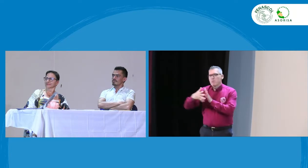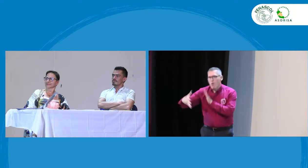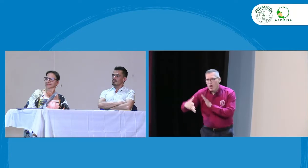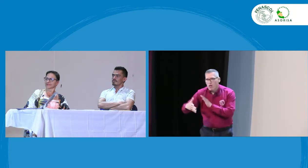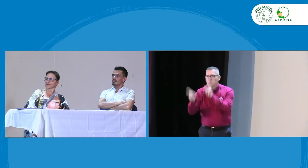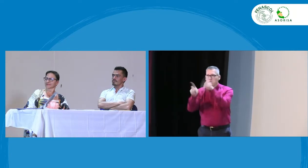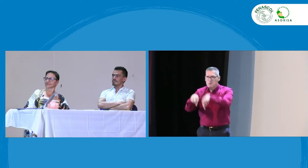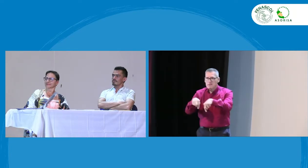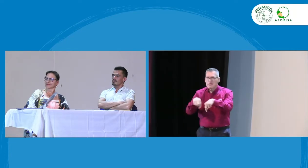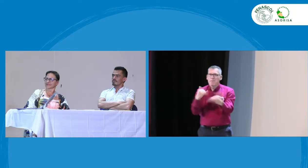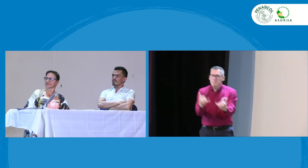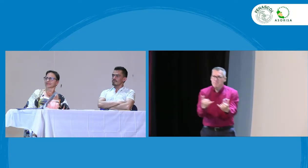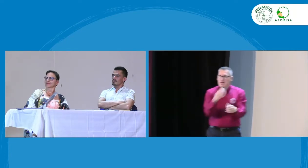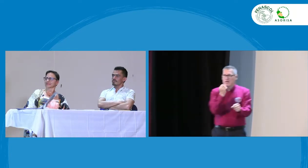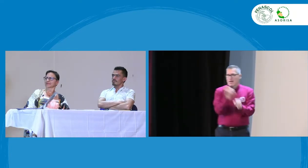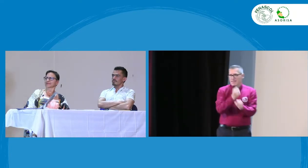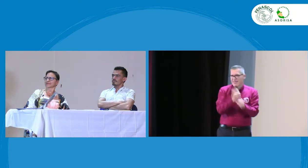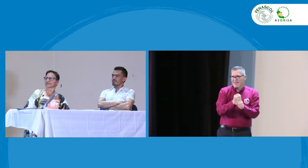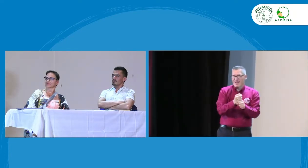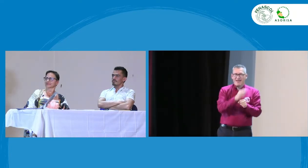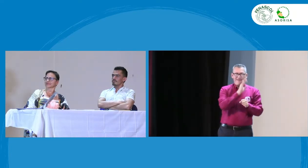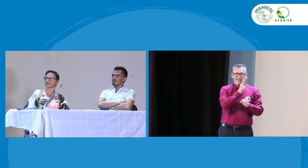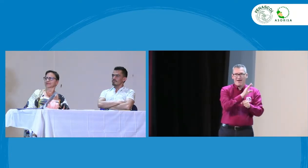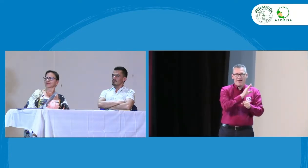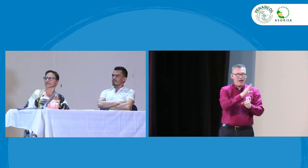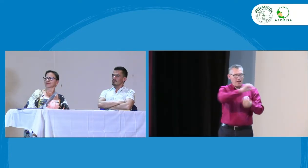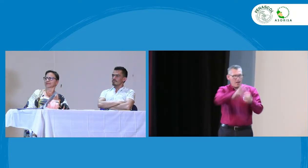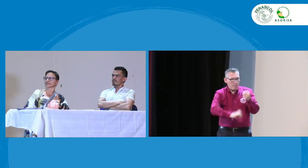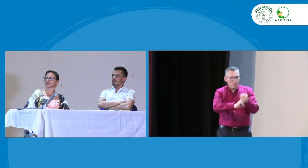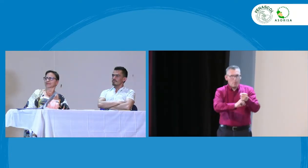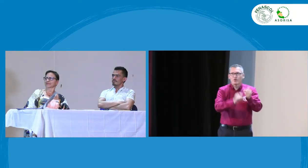trabaja en CESOR, también es modelo lingüístico